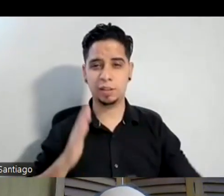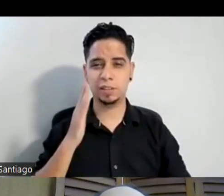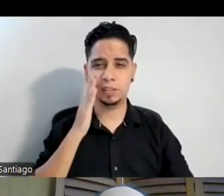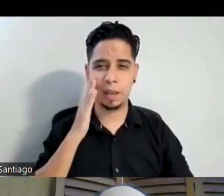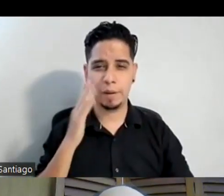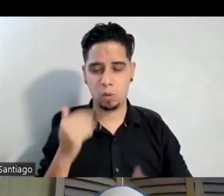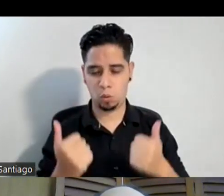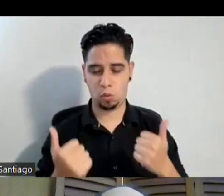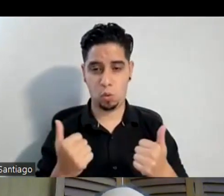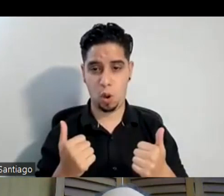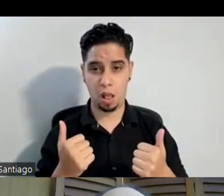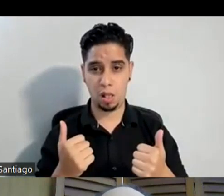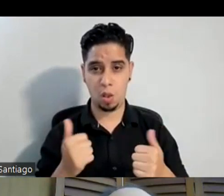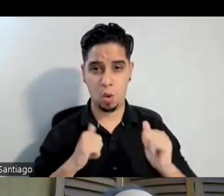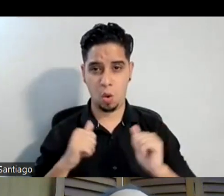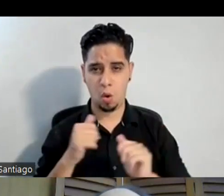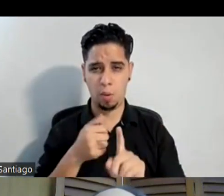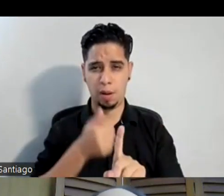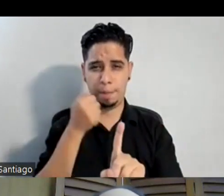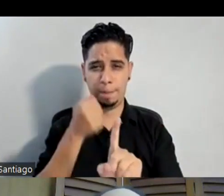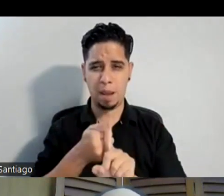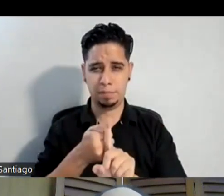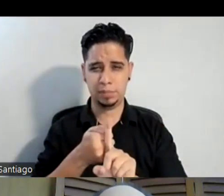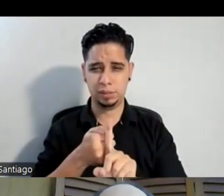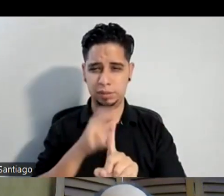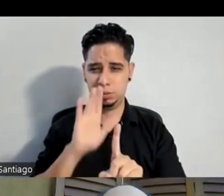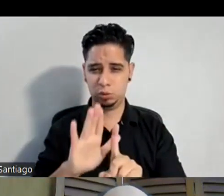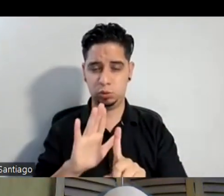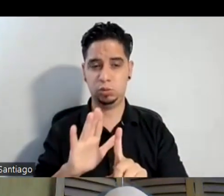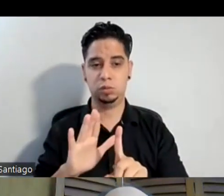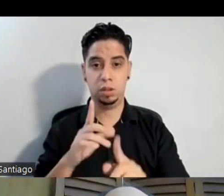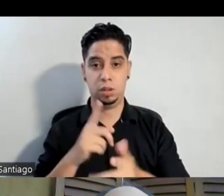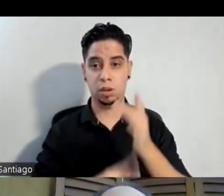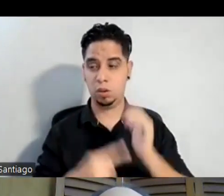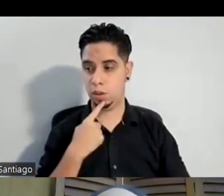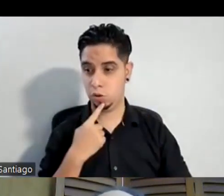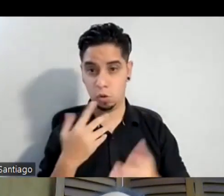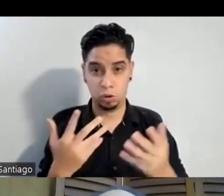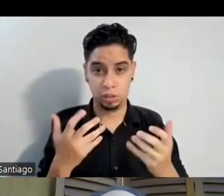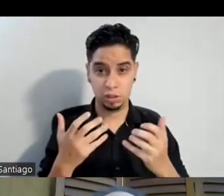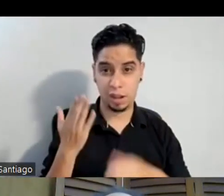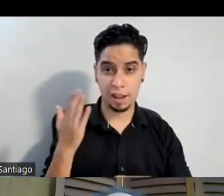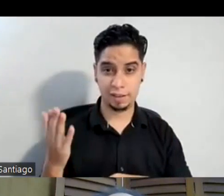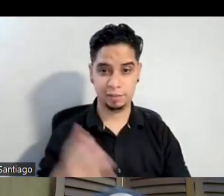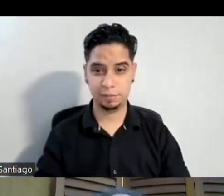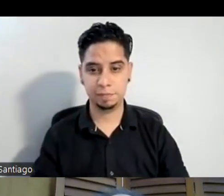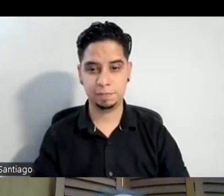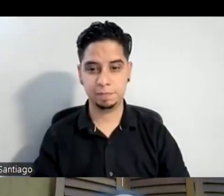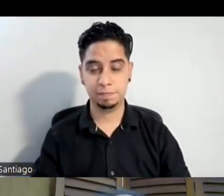le impactó de niños de jóvenes que dijo yo quiero estar ahí arriba pues a mí la primera